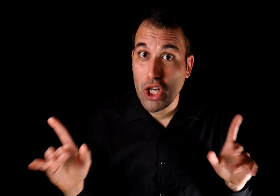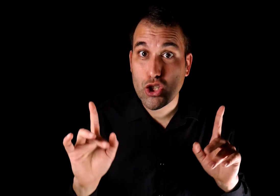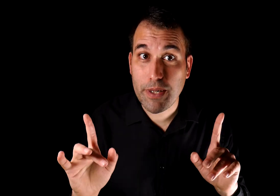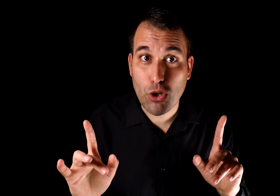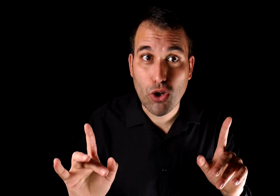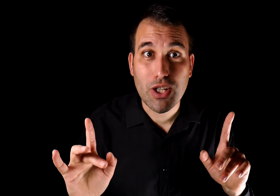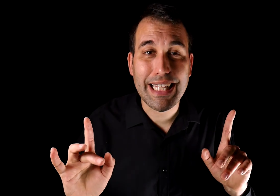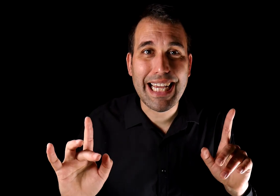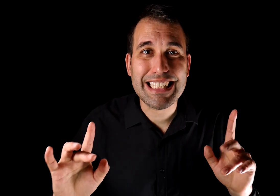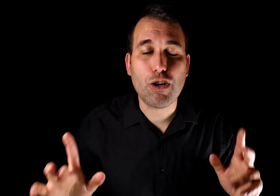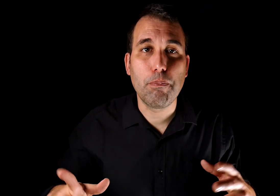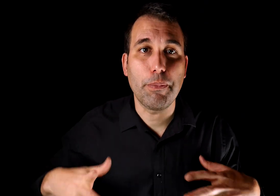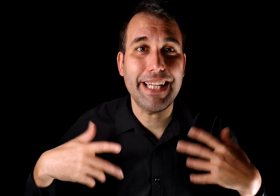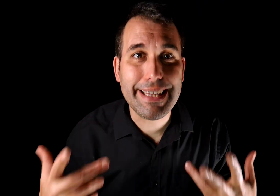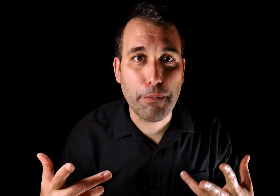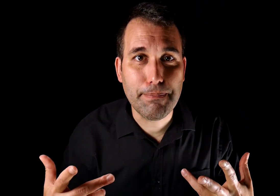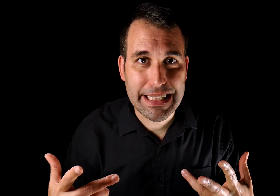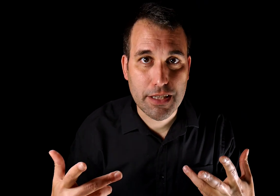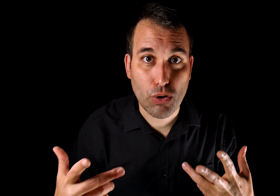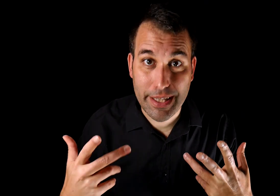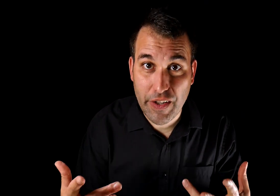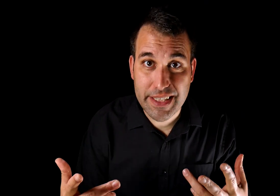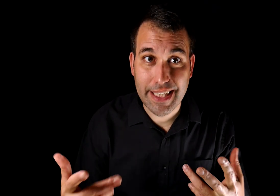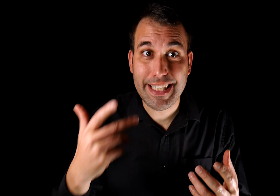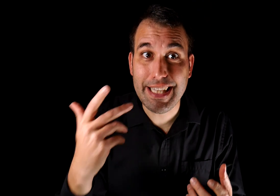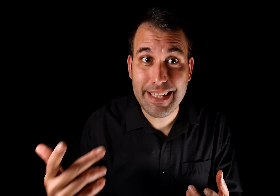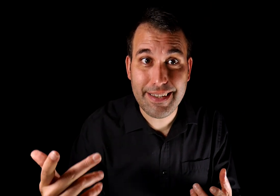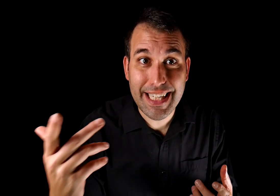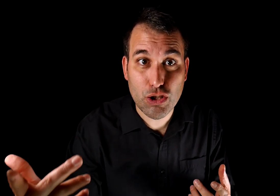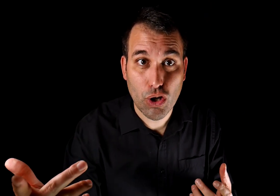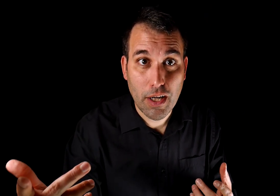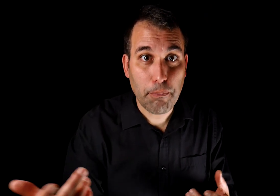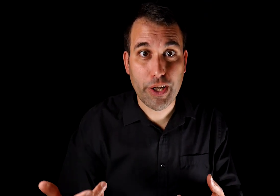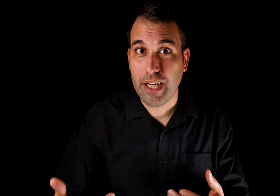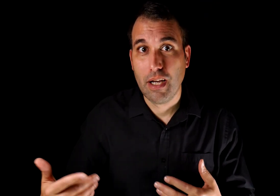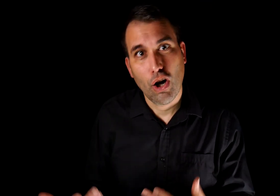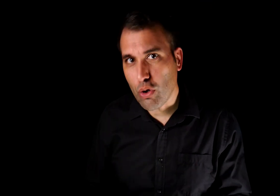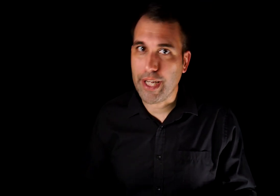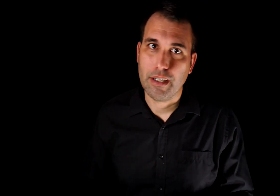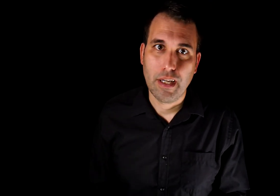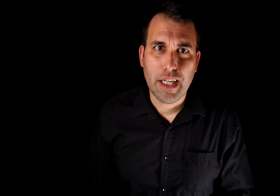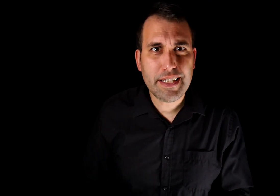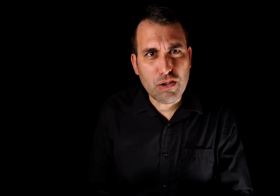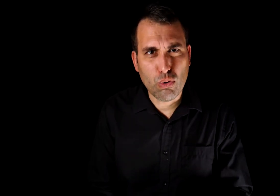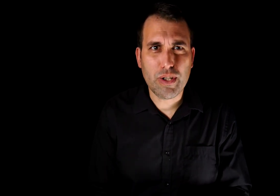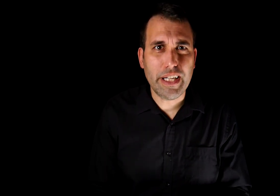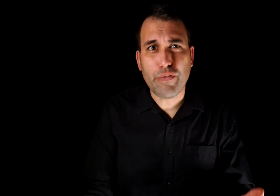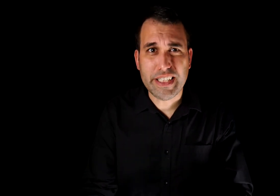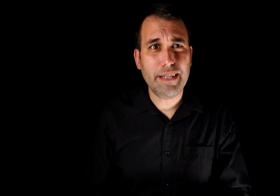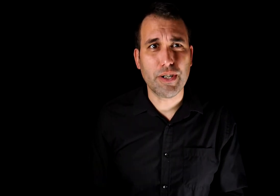sobre todo te da ganas de comprometerte aún más con la defensa de quien dice eso. Porque, joder, es tan dulce e inofensivo.